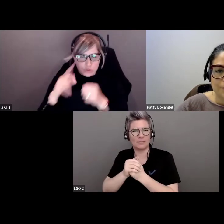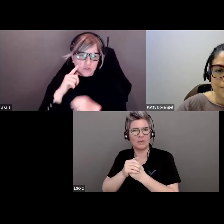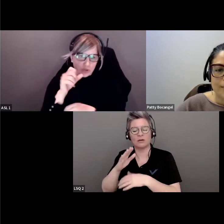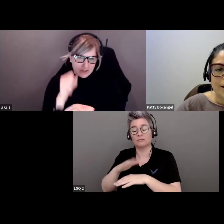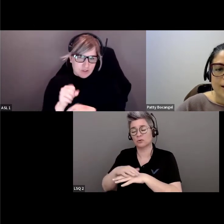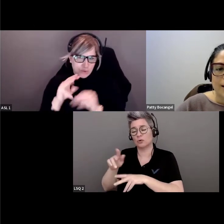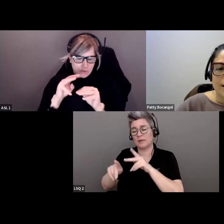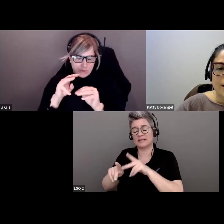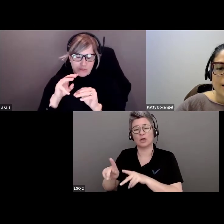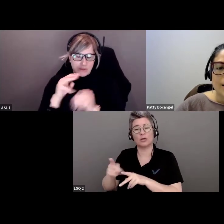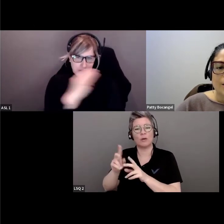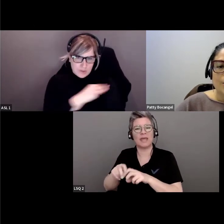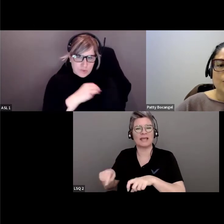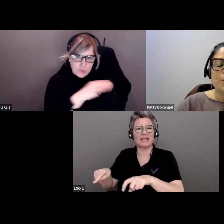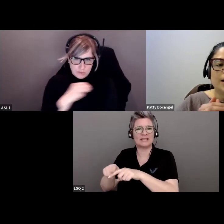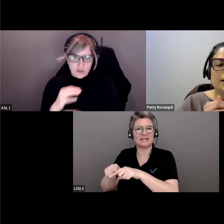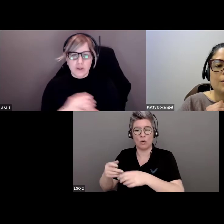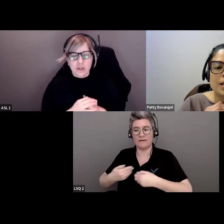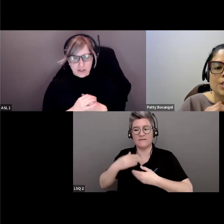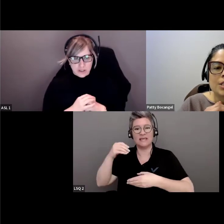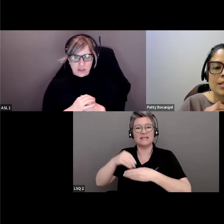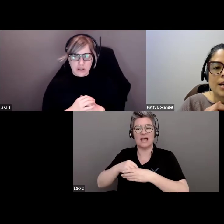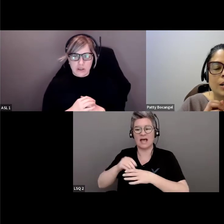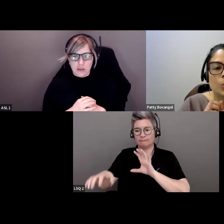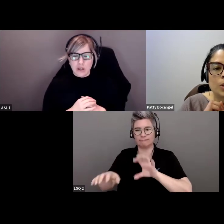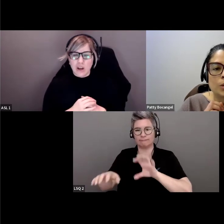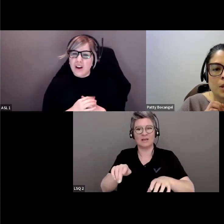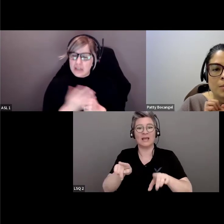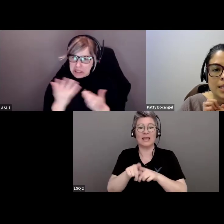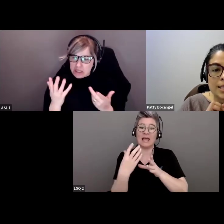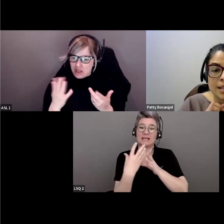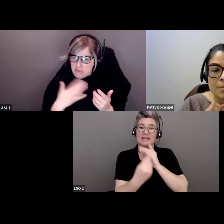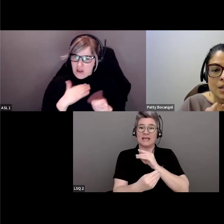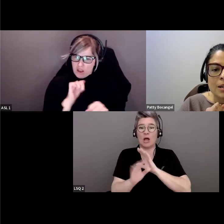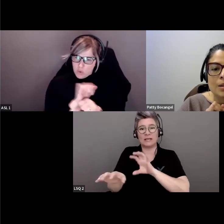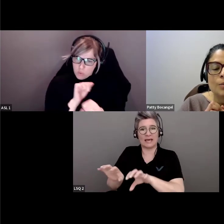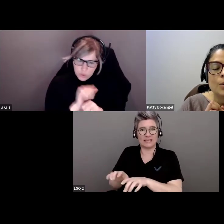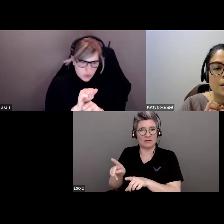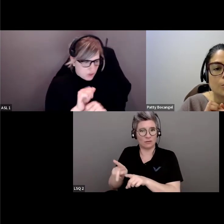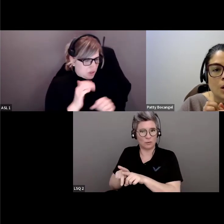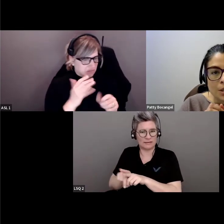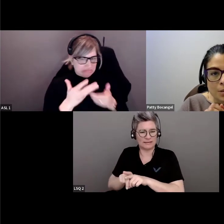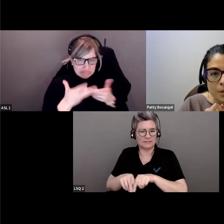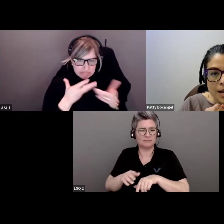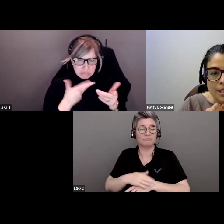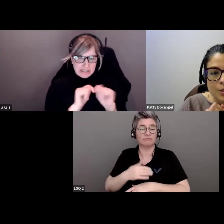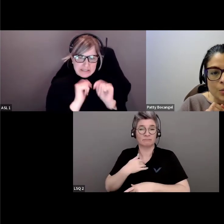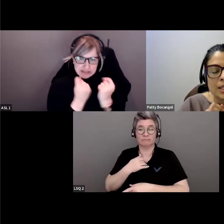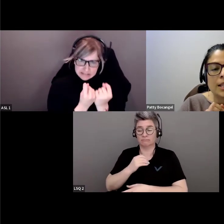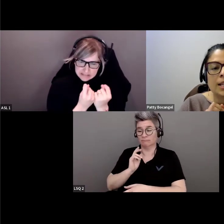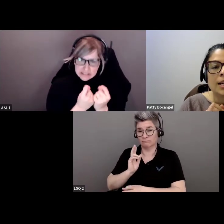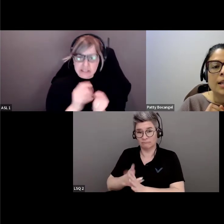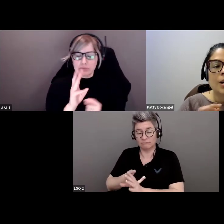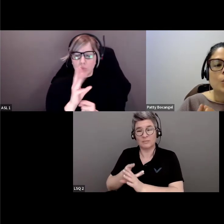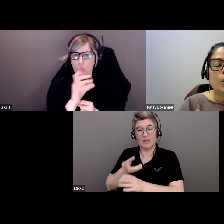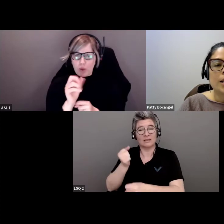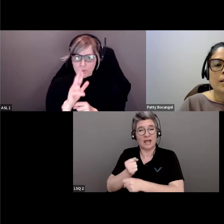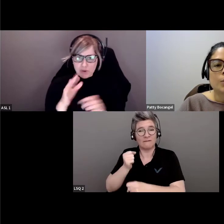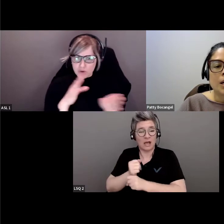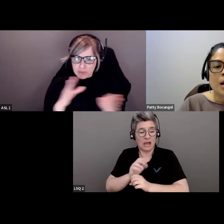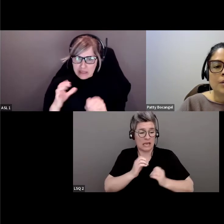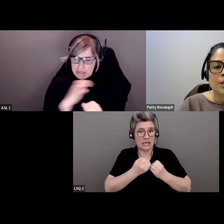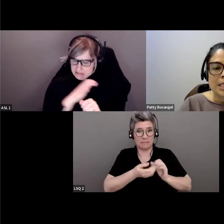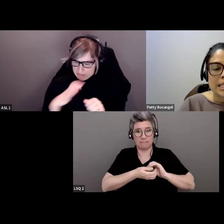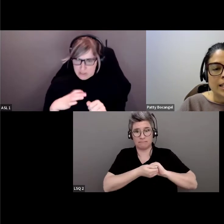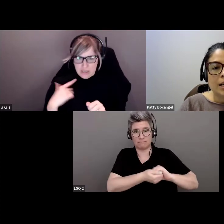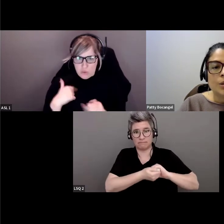citoyens des Premières Nations vivant dans les réserves et hors réserves. Grâce à mes interactions et mon travail avec mon équipe,